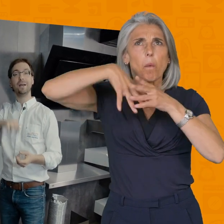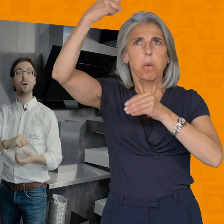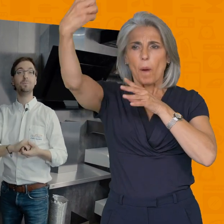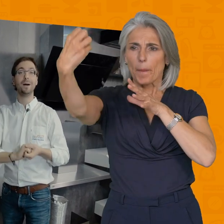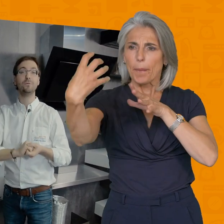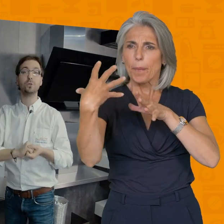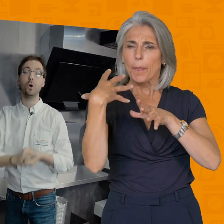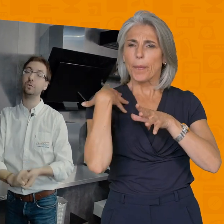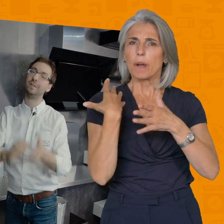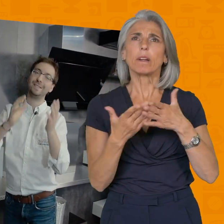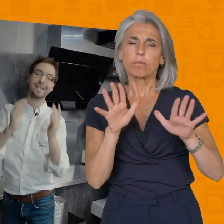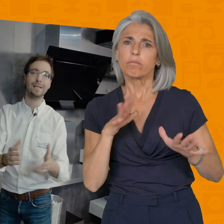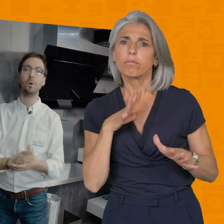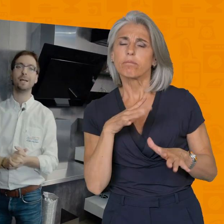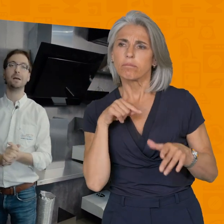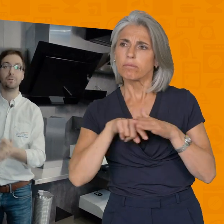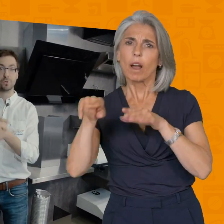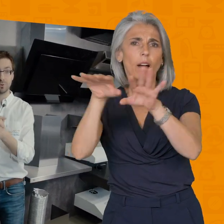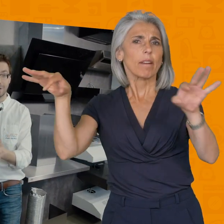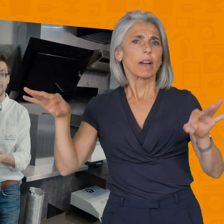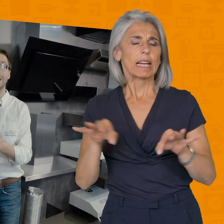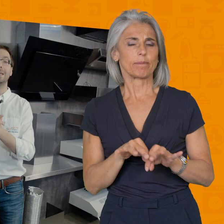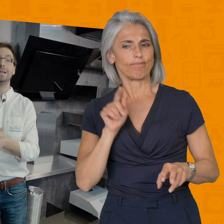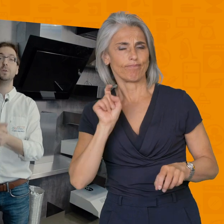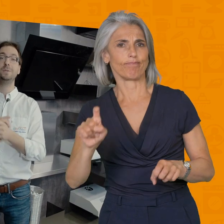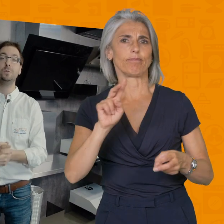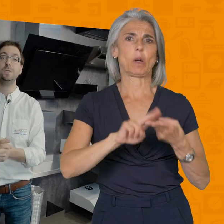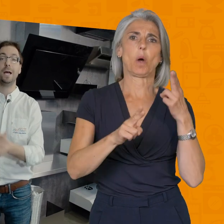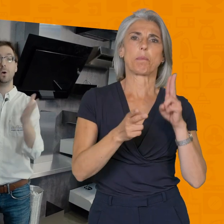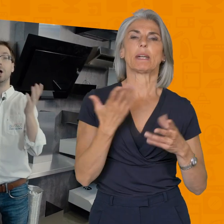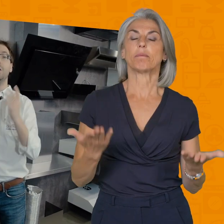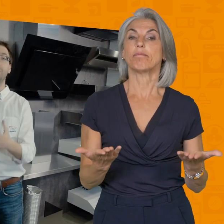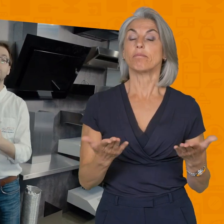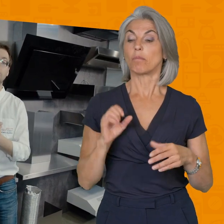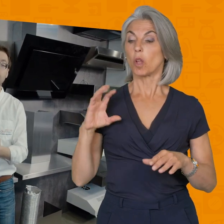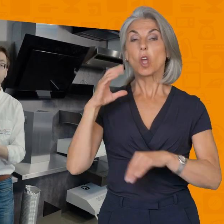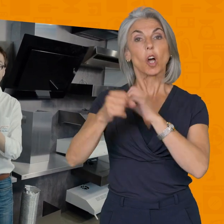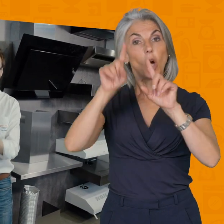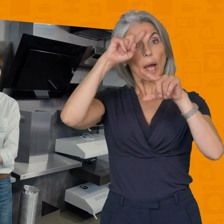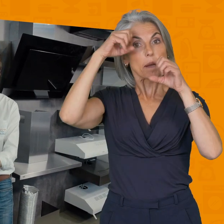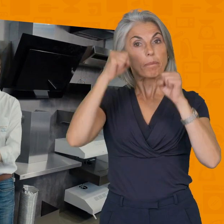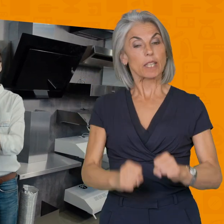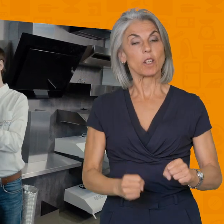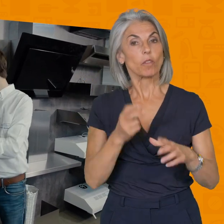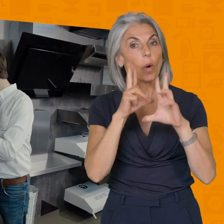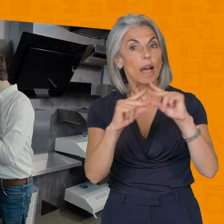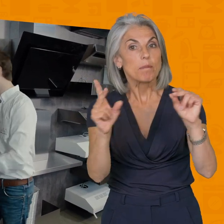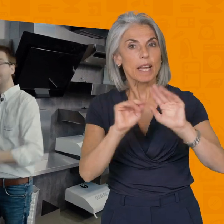rentre par votre hôte vous avez certainement quelqu'un dans votre entourage qui a ce petit souci alors fort de 30 ans d'expérience on va vous expliquer